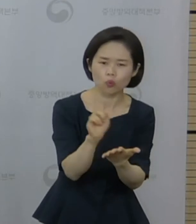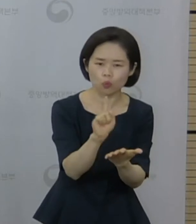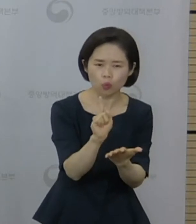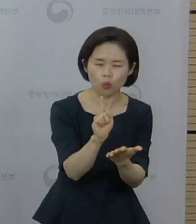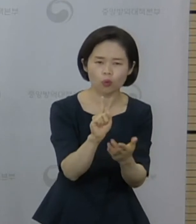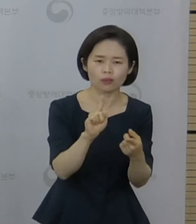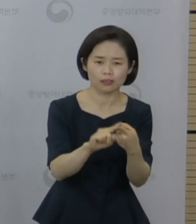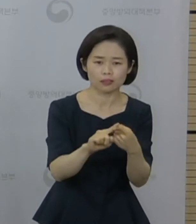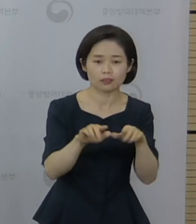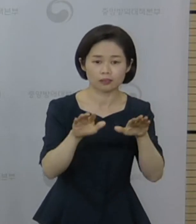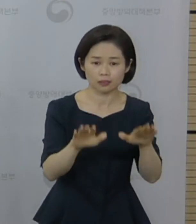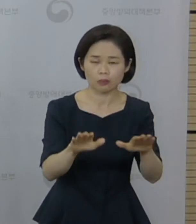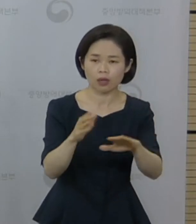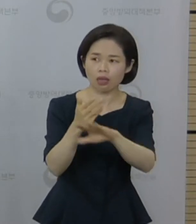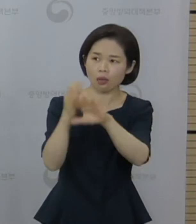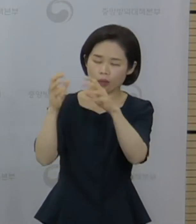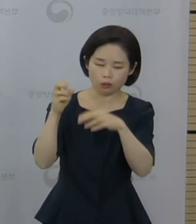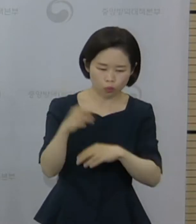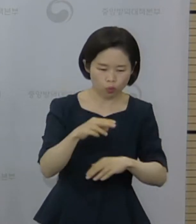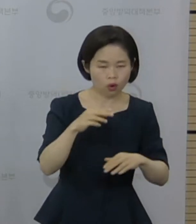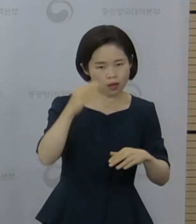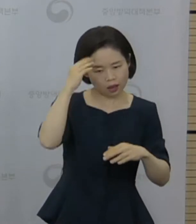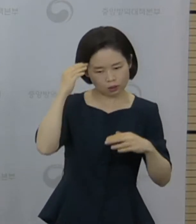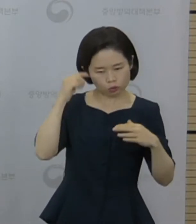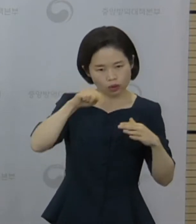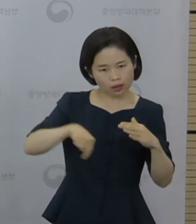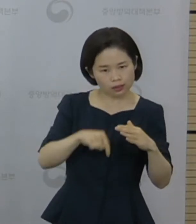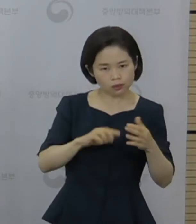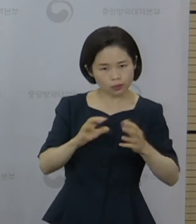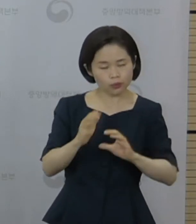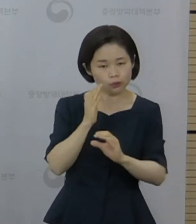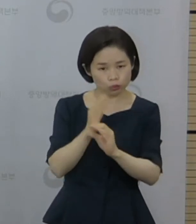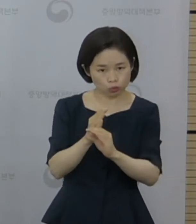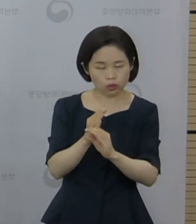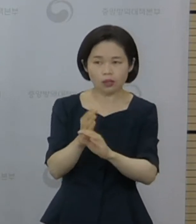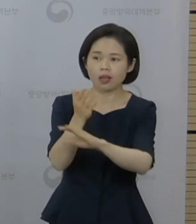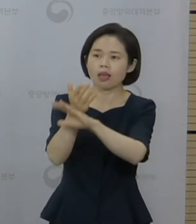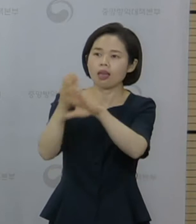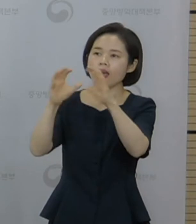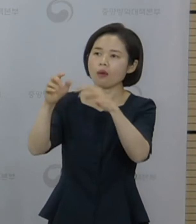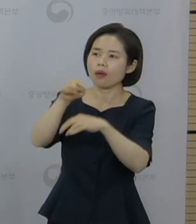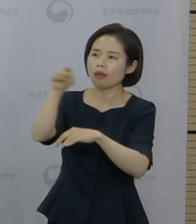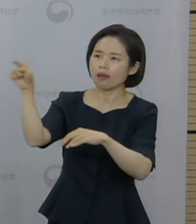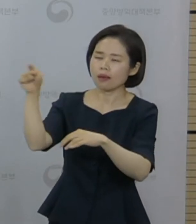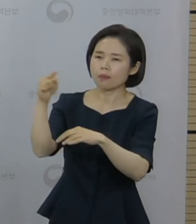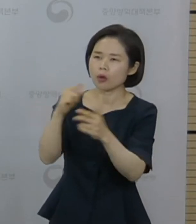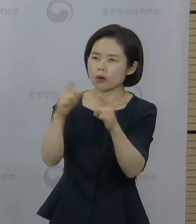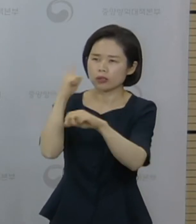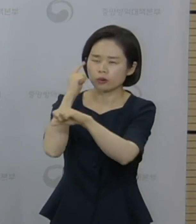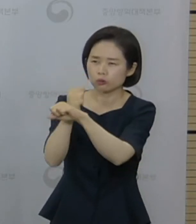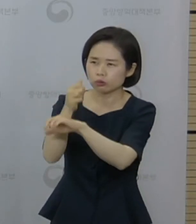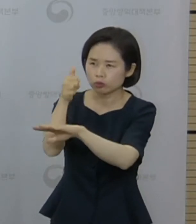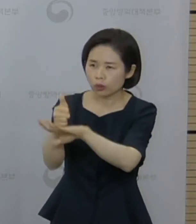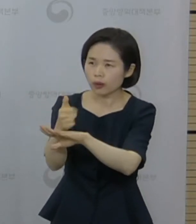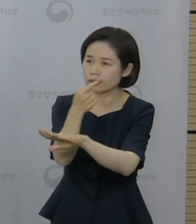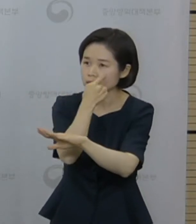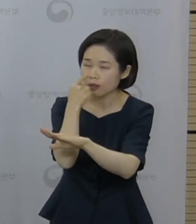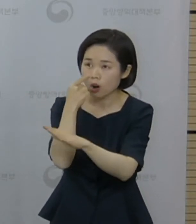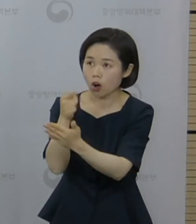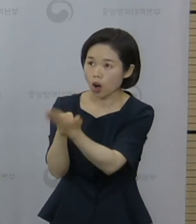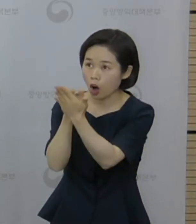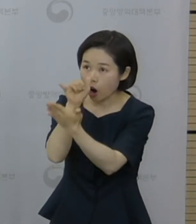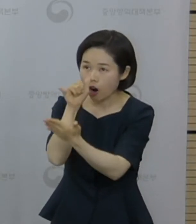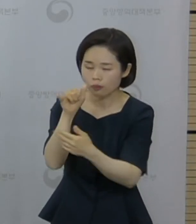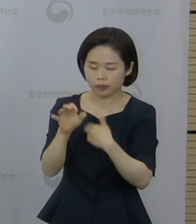논의가 진행 중에 있기 때문에 이런 국외 사례라든지 좀 더 과학적인 근거들이 나오면 이를 바탕으로 해서 전문가